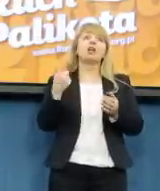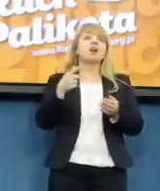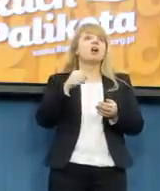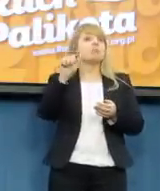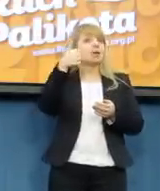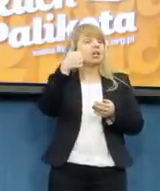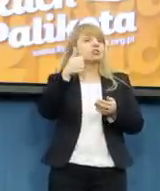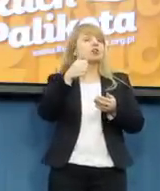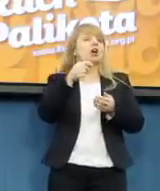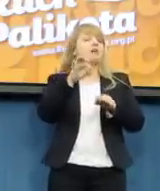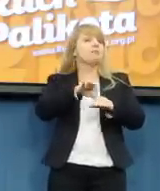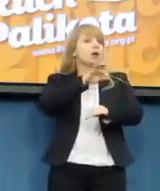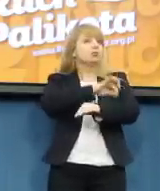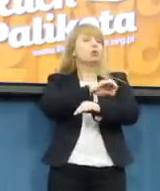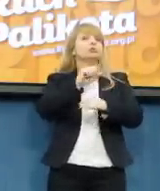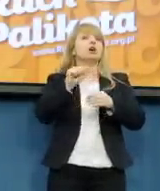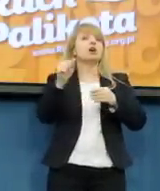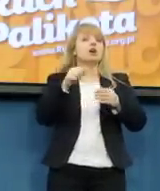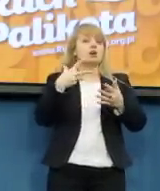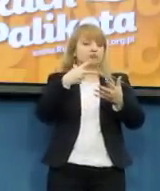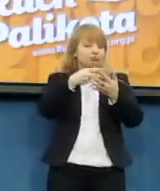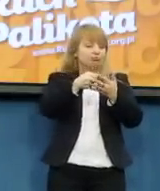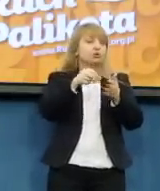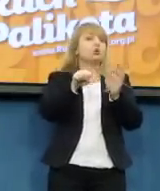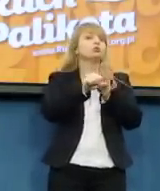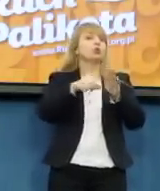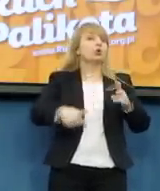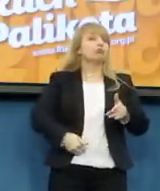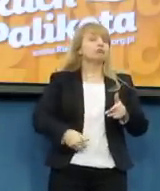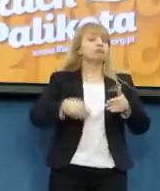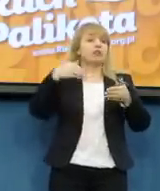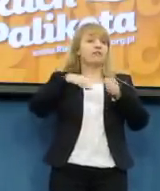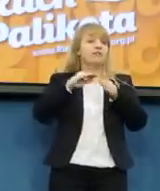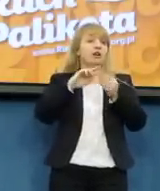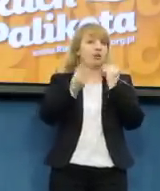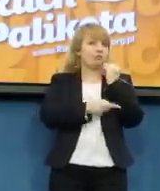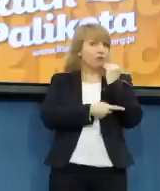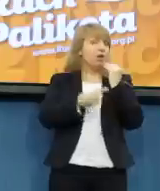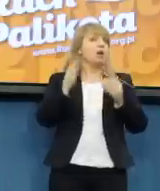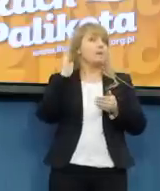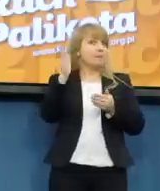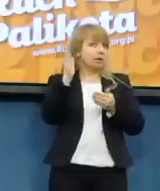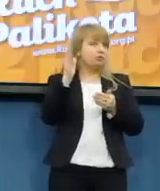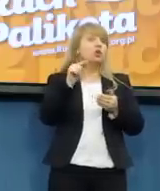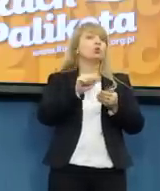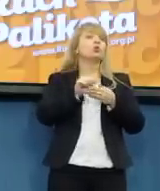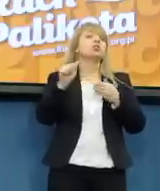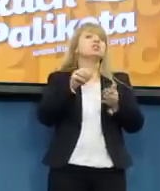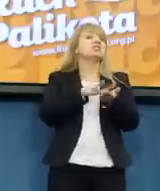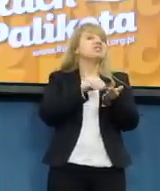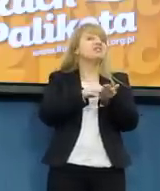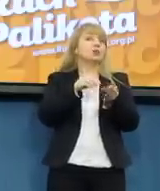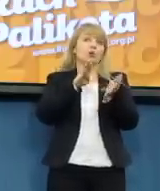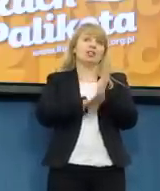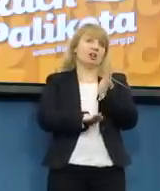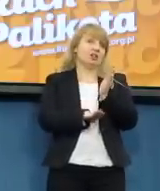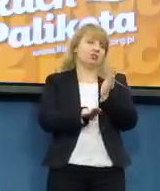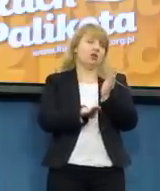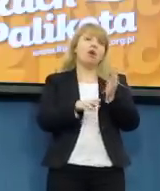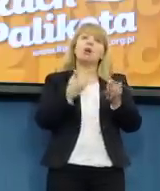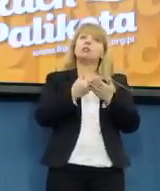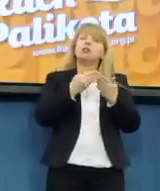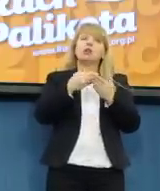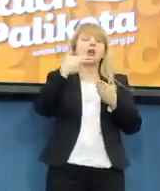finansowana. To znaczy ona jest niby wpisana w Narodowy Fundusz Zdrowia, ale nie wykonuje się, ponieważ kontrakty, które są